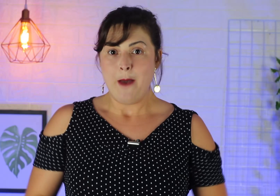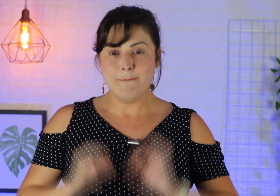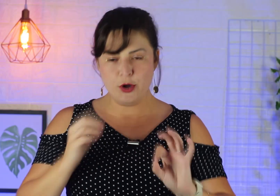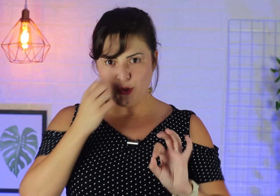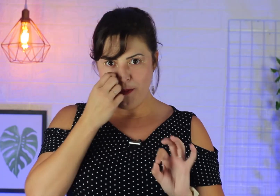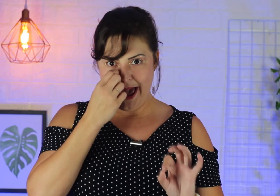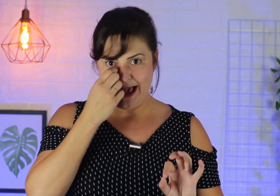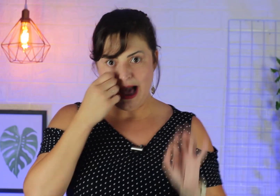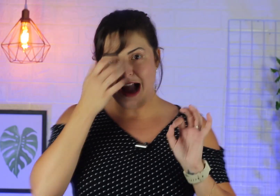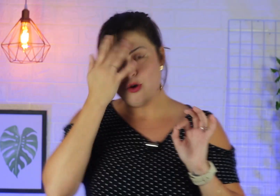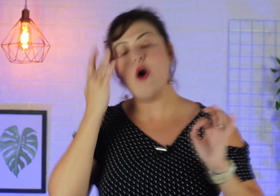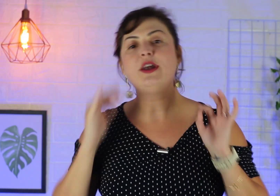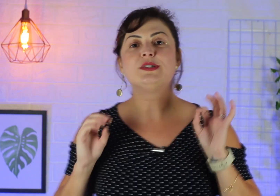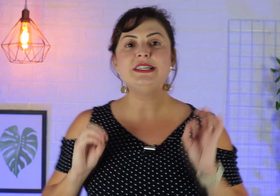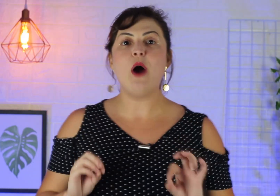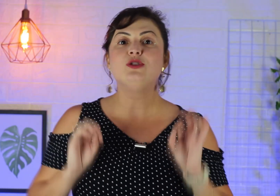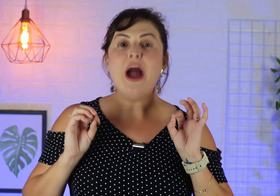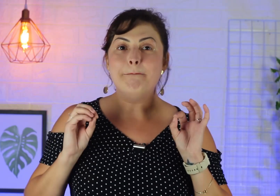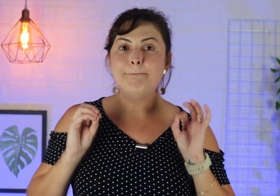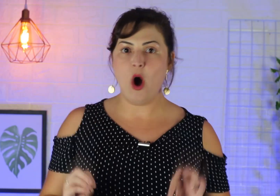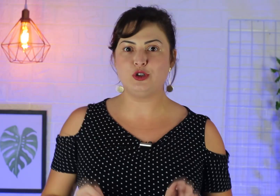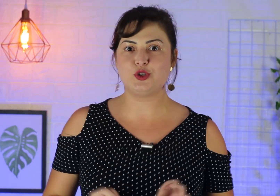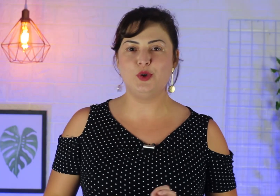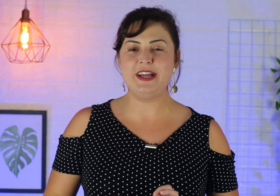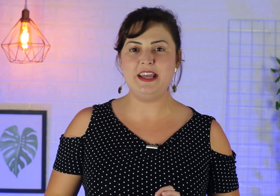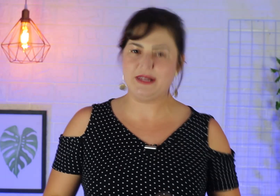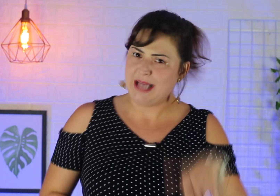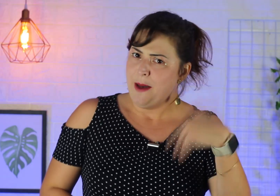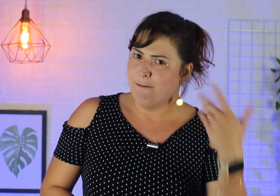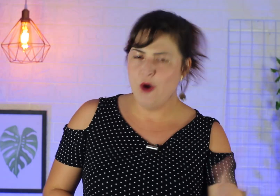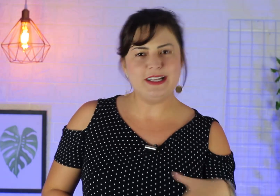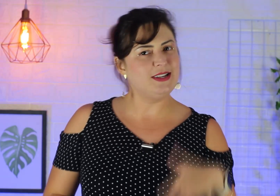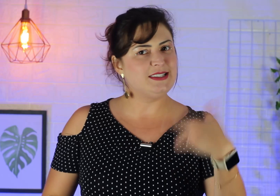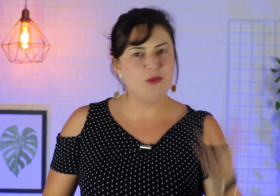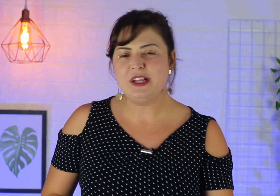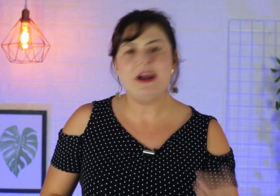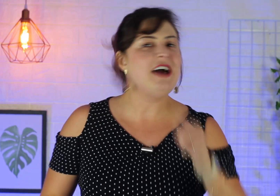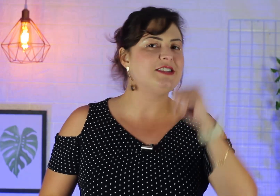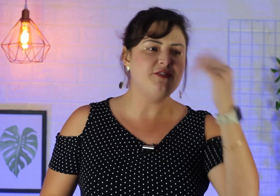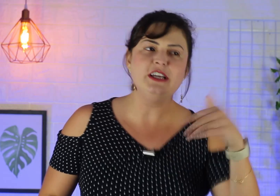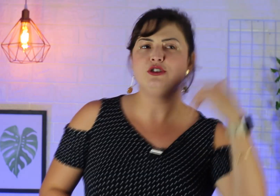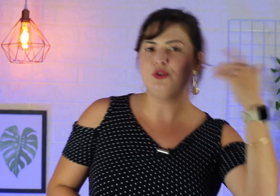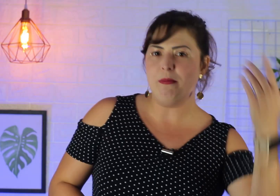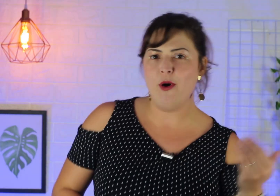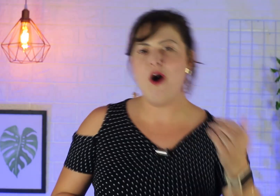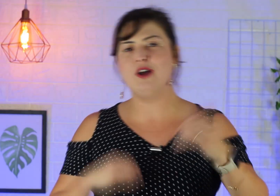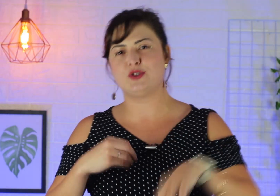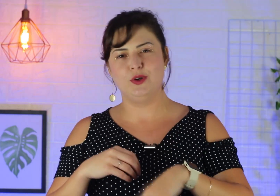Muito bem. Agora, o sinal de apóstolo, em Libras. Muitas vezes, muita palavra, você tá falando de um apóstolo,